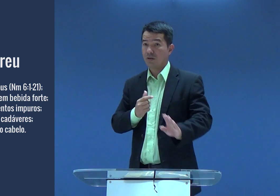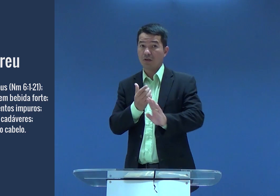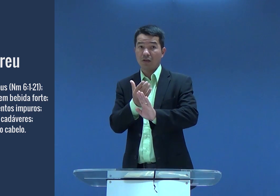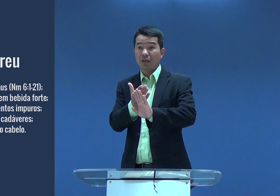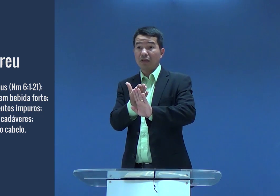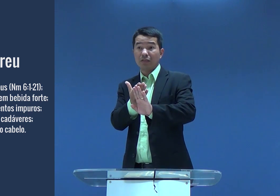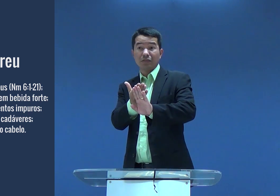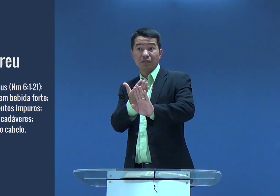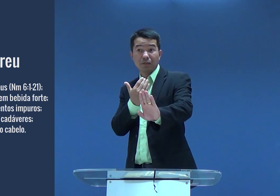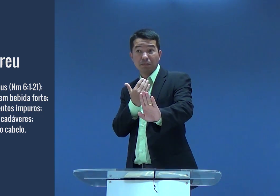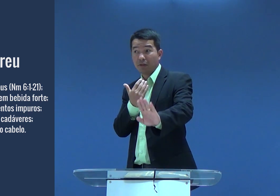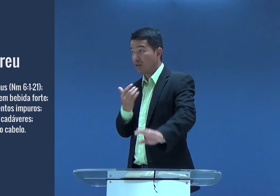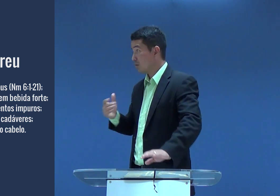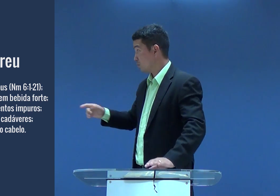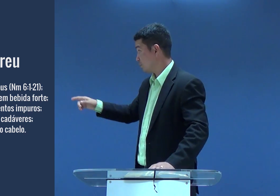Era uma pessoa consagrada.